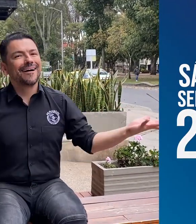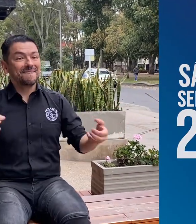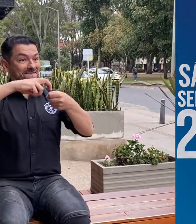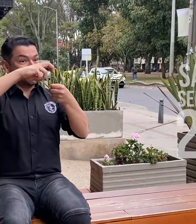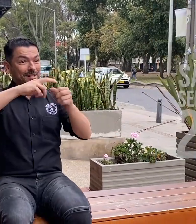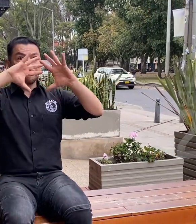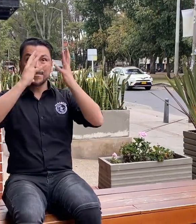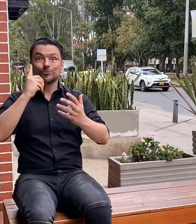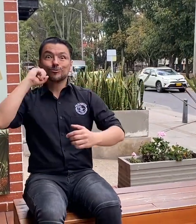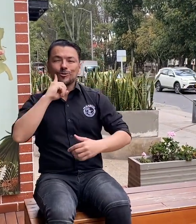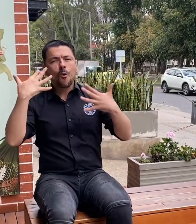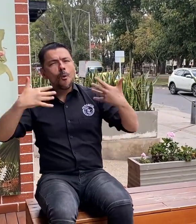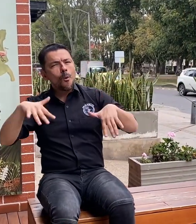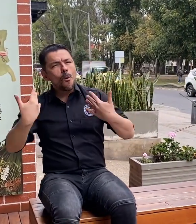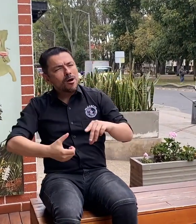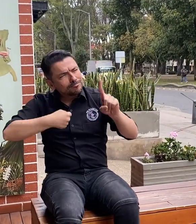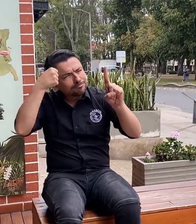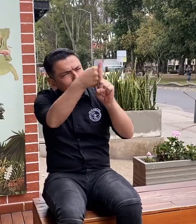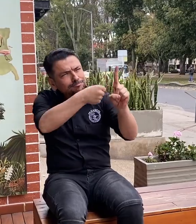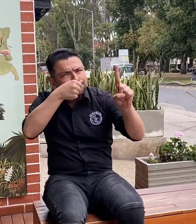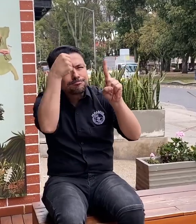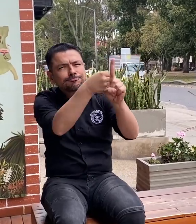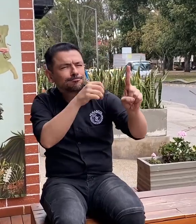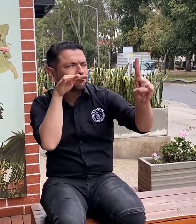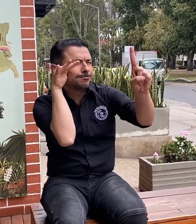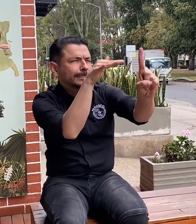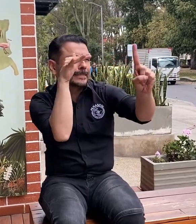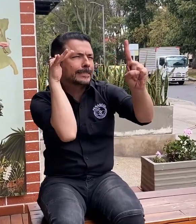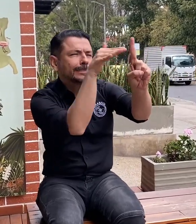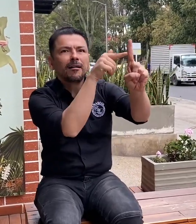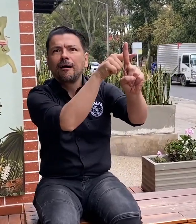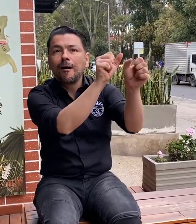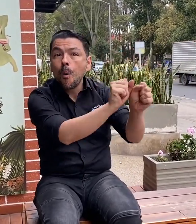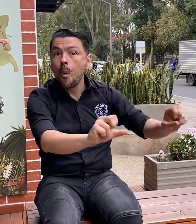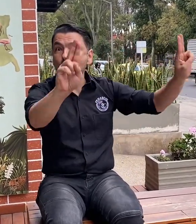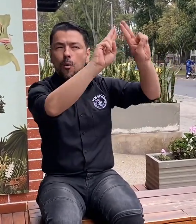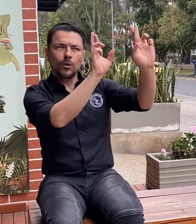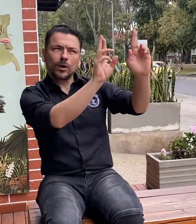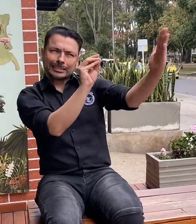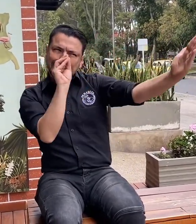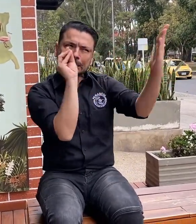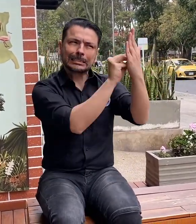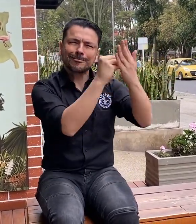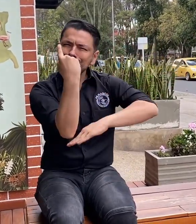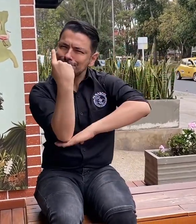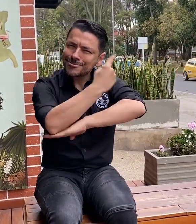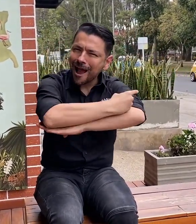WFD realizó una gran gestión e incidencia ante la ONU, para que el 23 de septiembre fuera incluido como la fecha